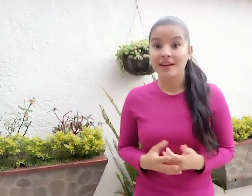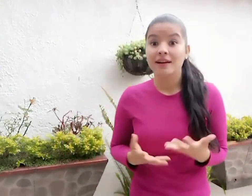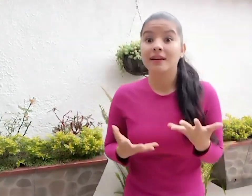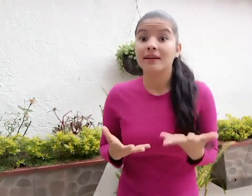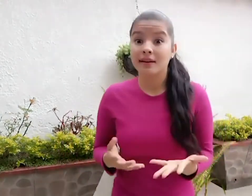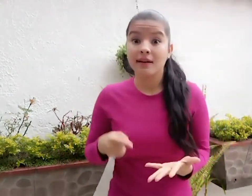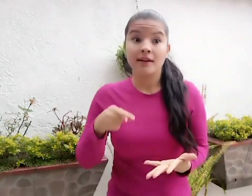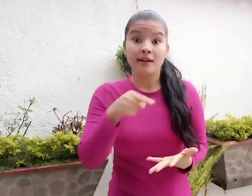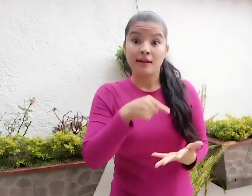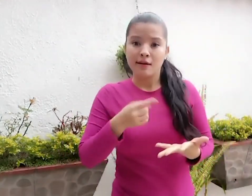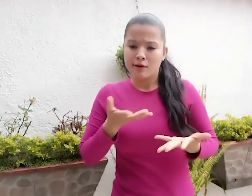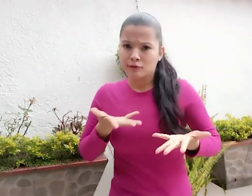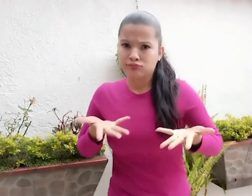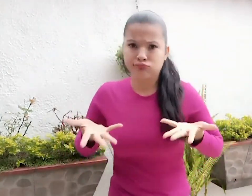Hablaremos sobre